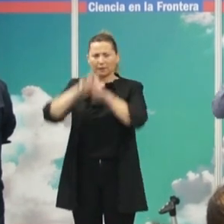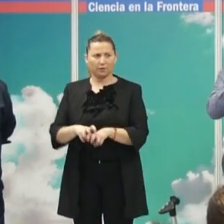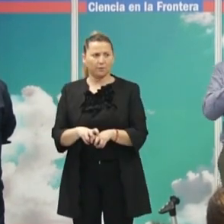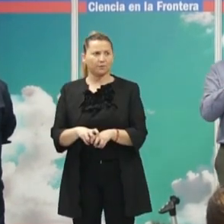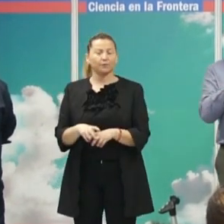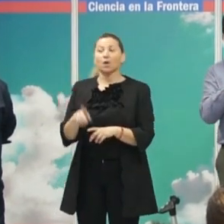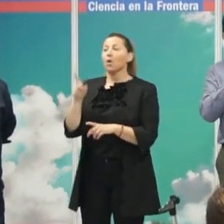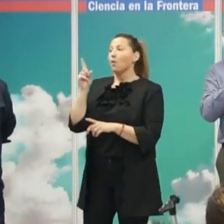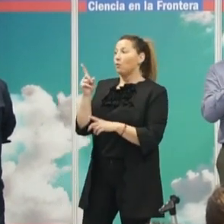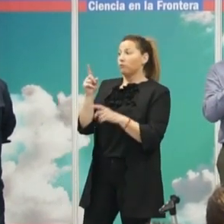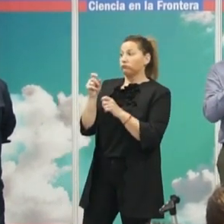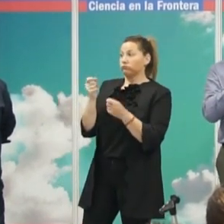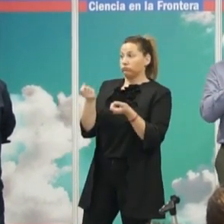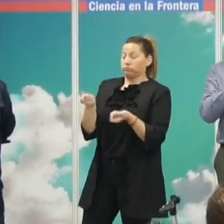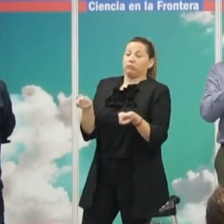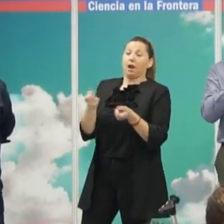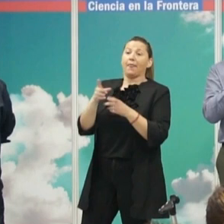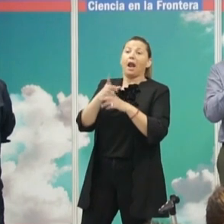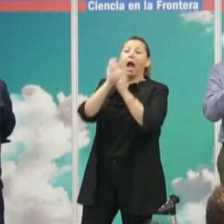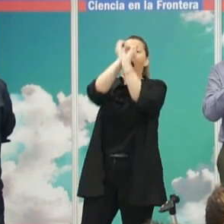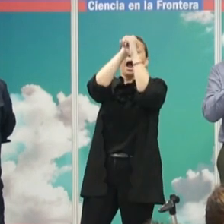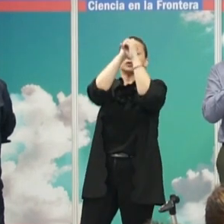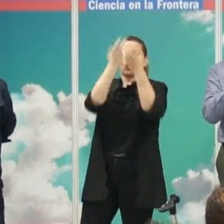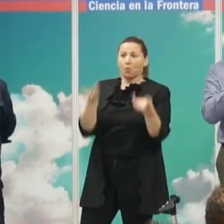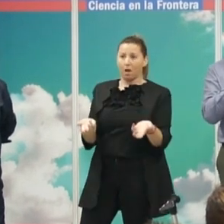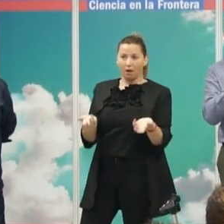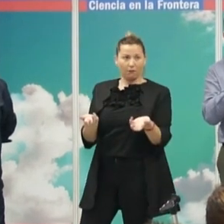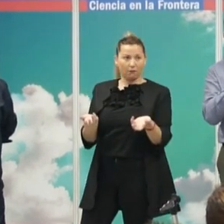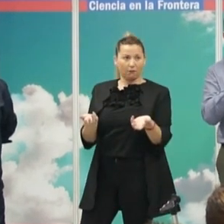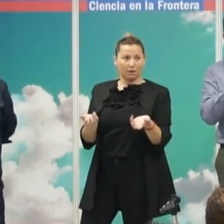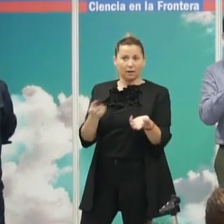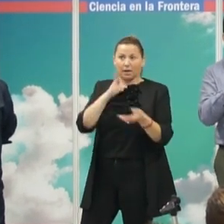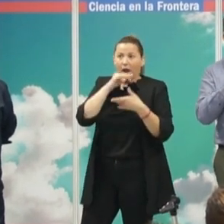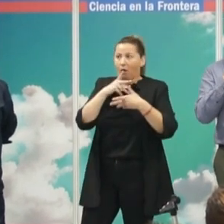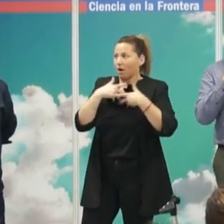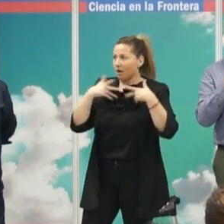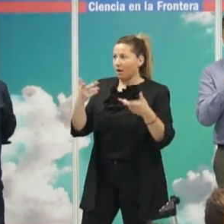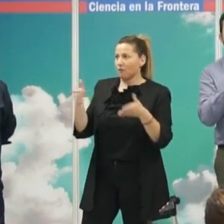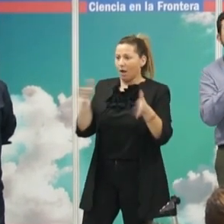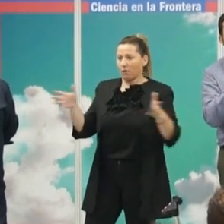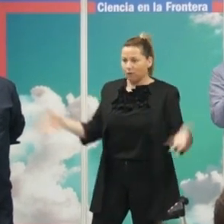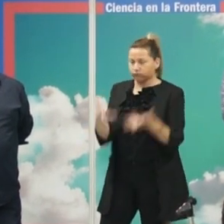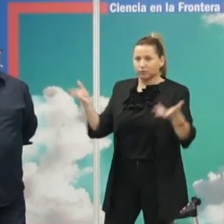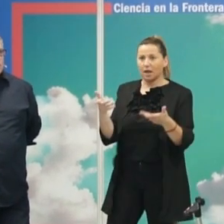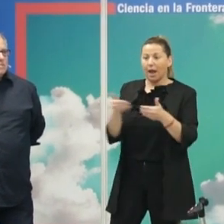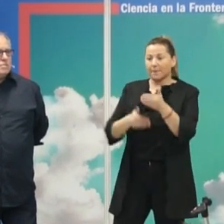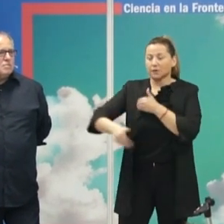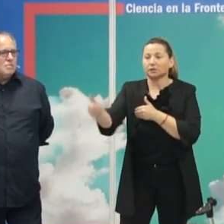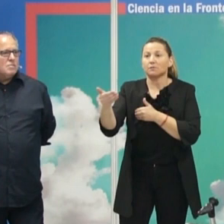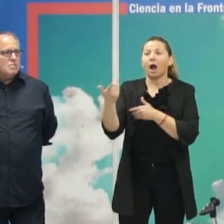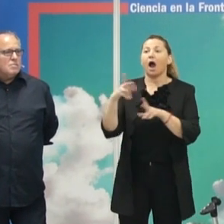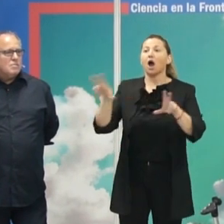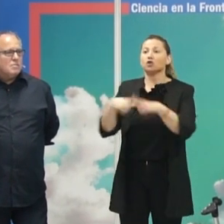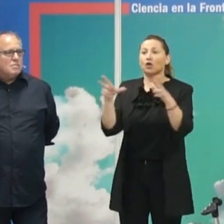Bueno, uno es obvio, que es el de la arqueoastronomía. De hecho, es una disciplina que está ahora bastante en auge. Por cierto, en la próxima Sociedad Española de